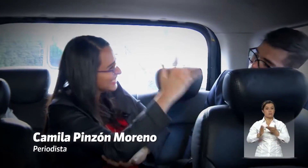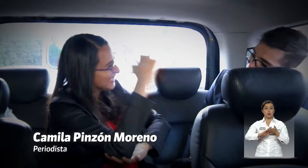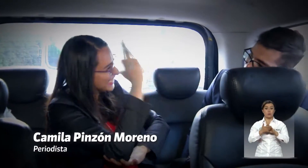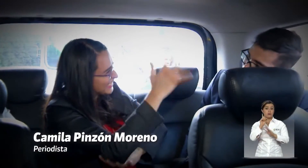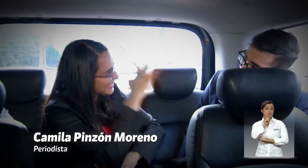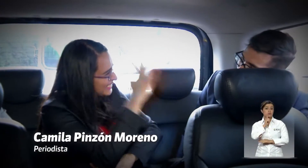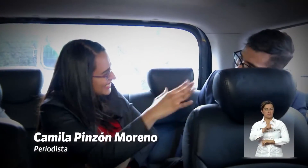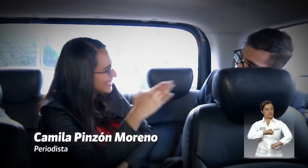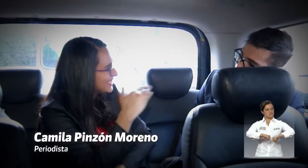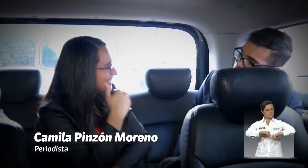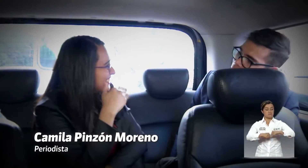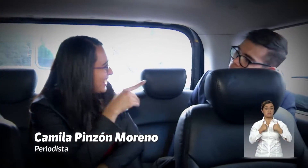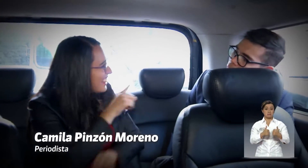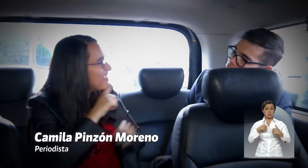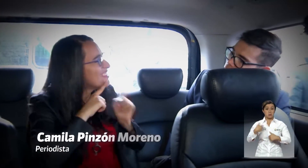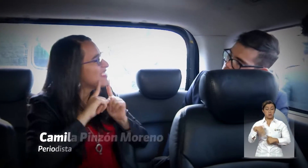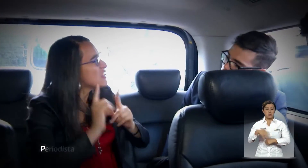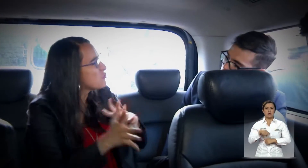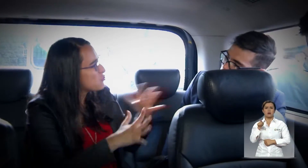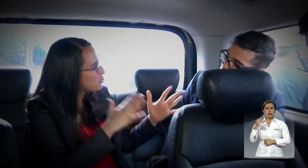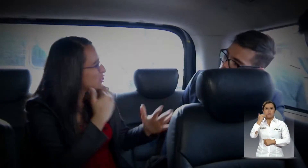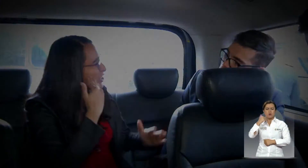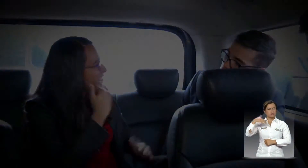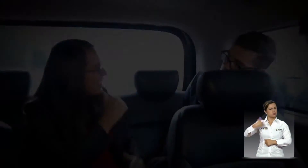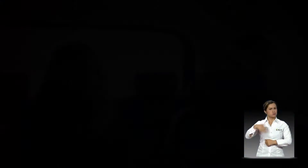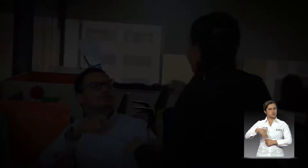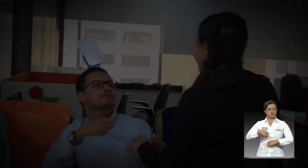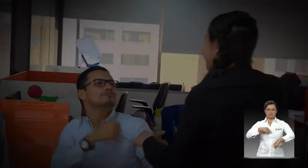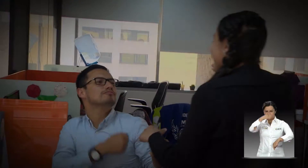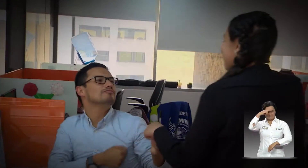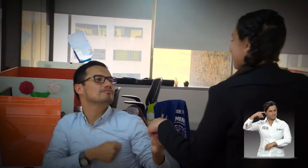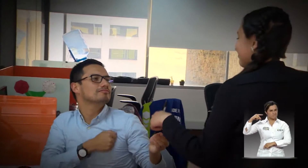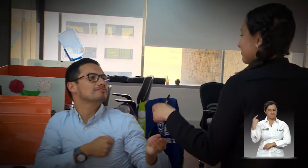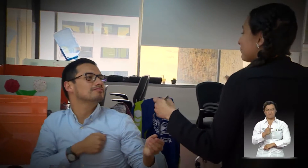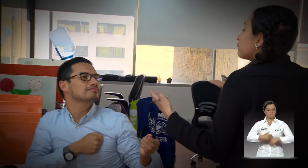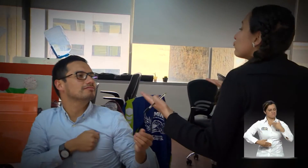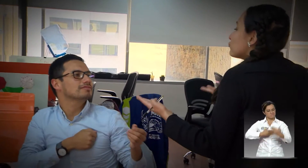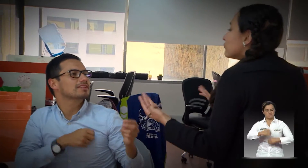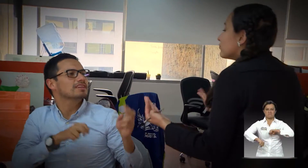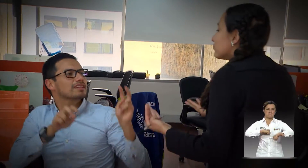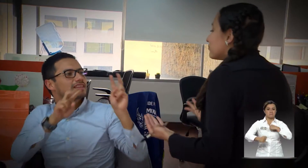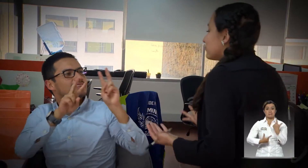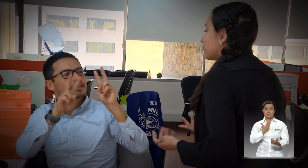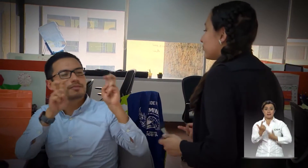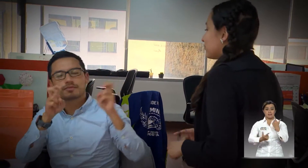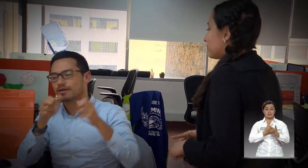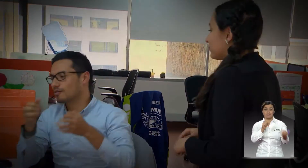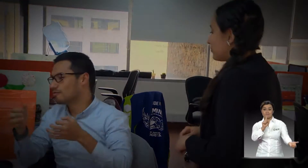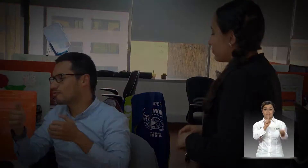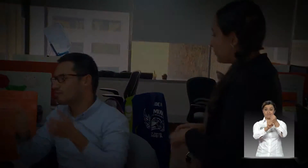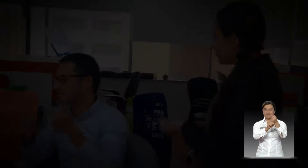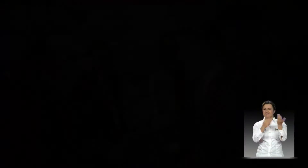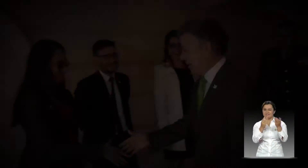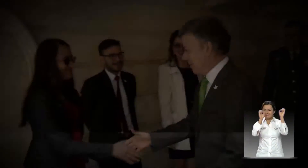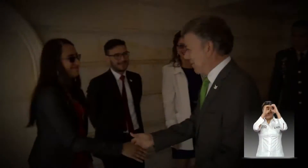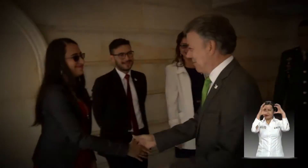comunidad sorda colombiana. Una mujer que no descansa, que no se rinde, hasta ver que sus sueños se hacen